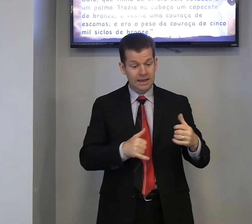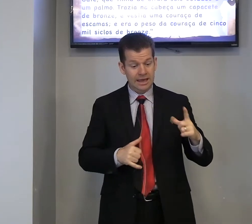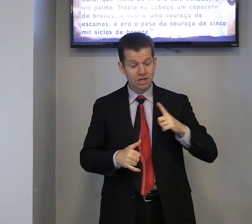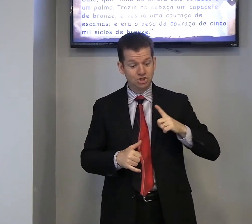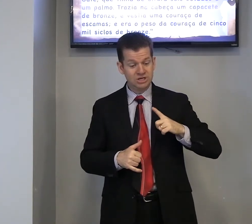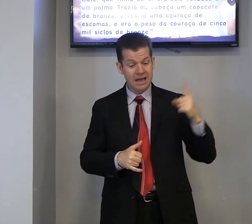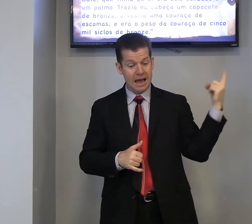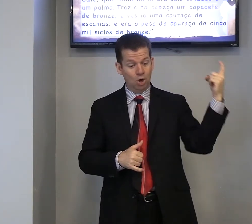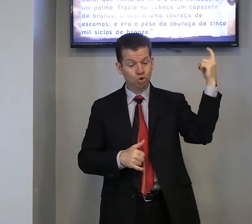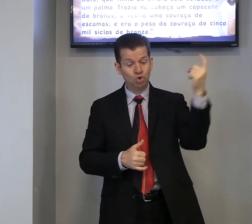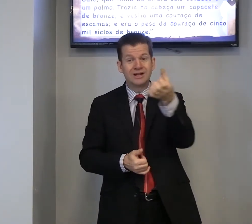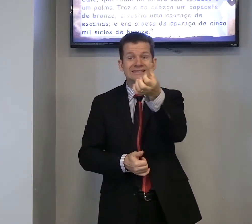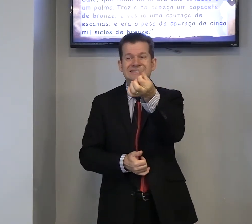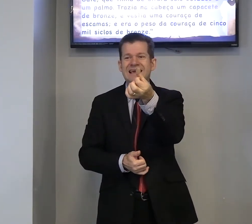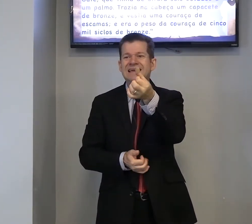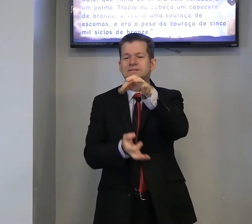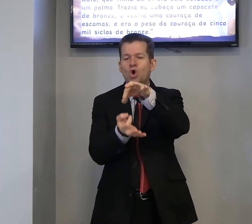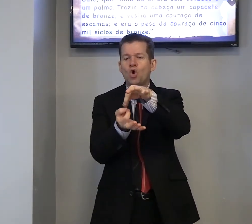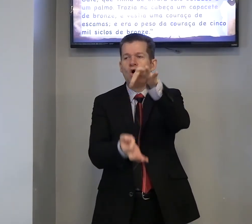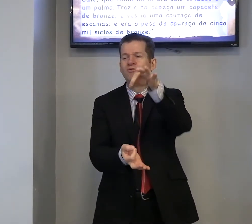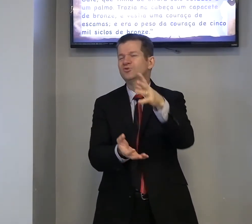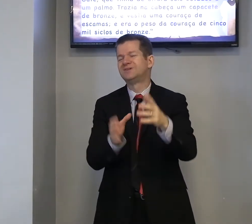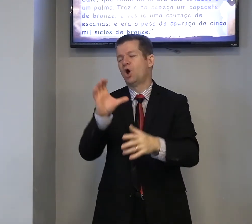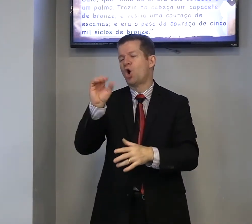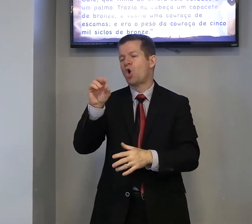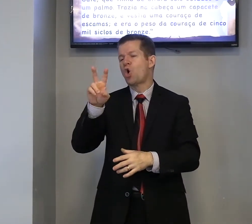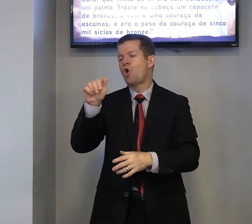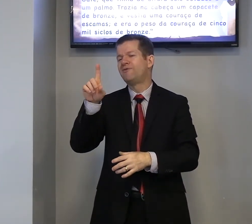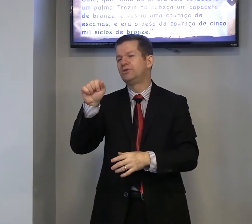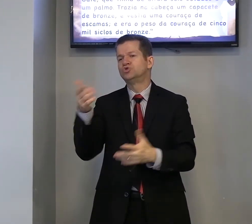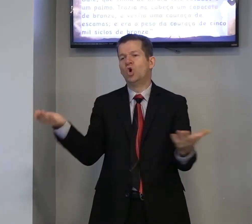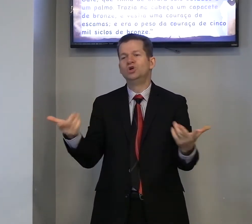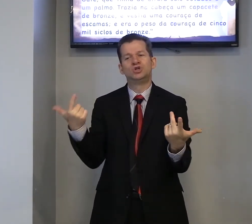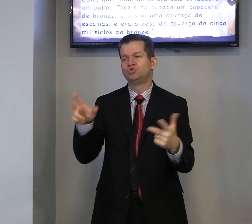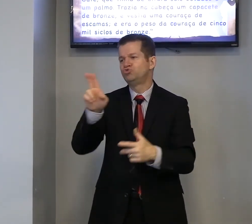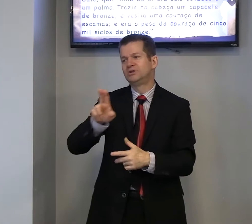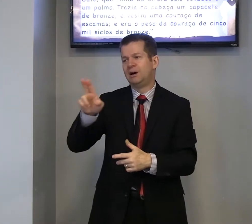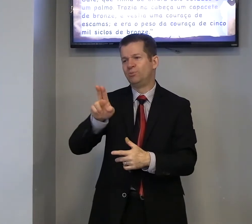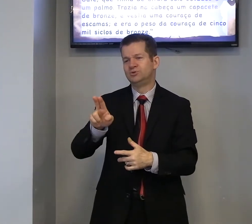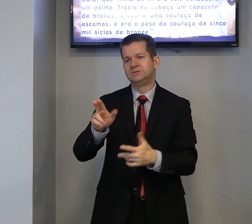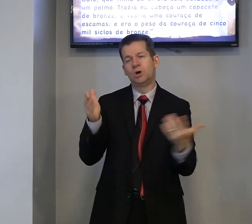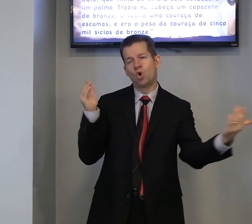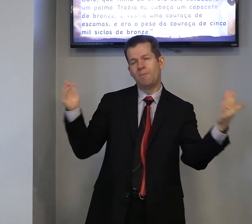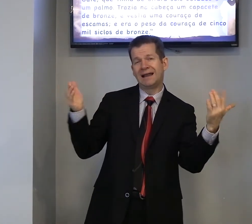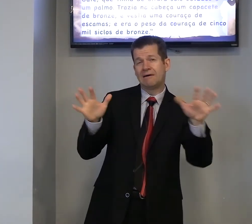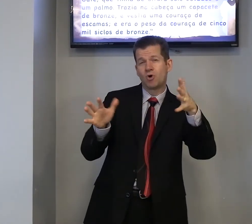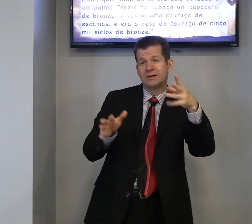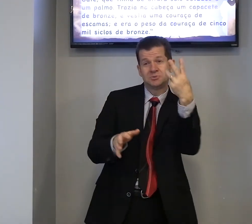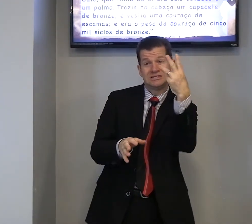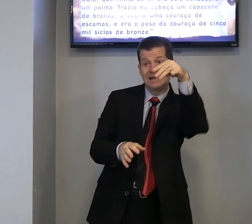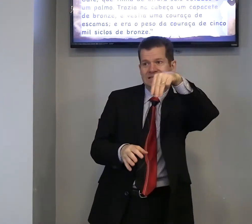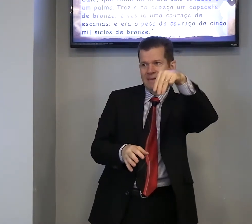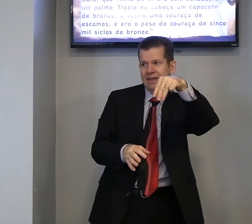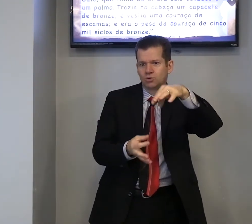ele tinha, a altura, seis, côvados, côvados, hoje, nós não usamos, então, comparava com mais uns, três metros,